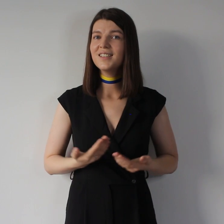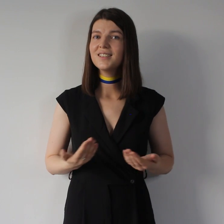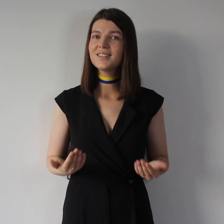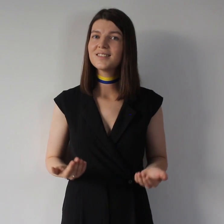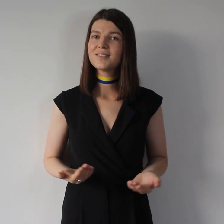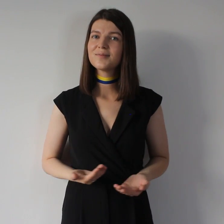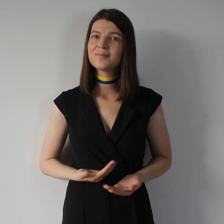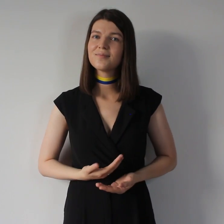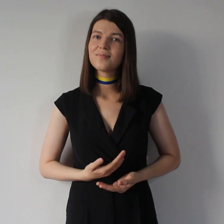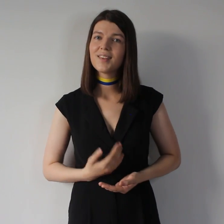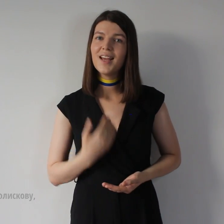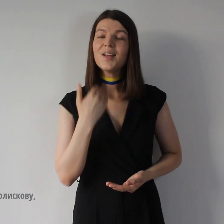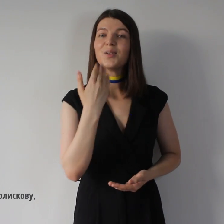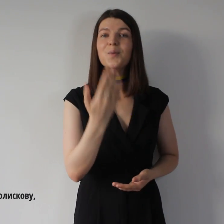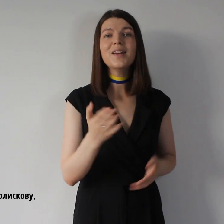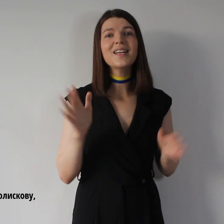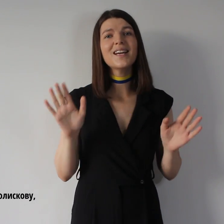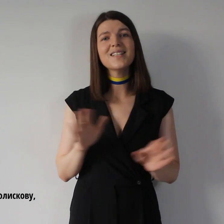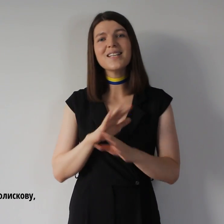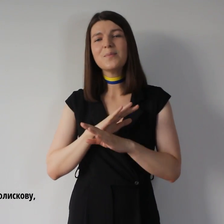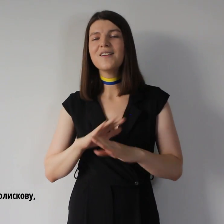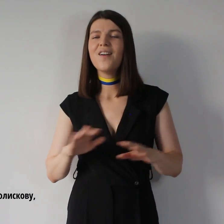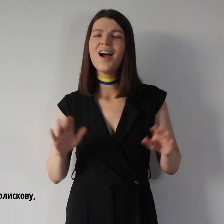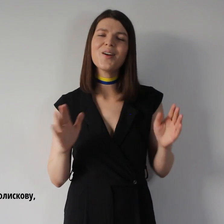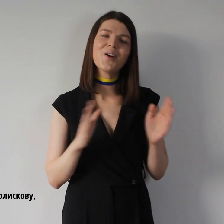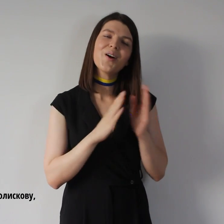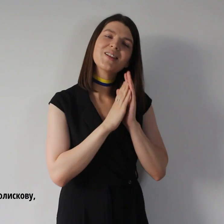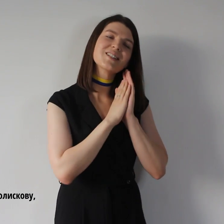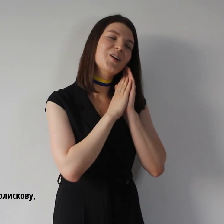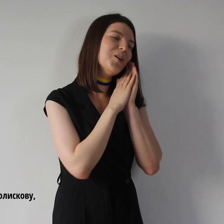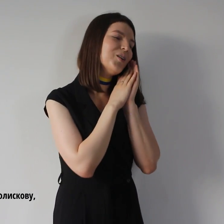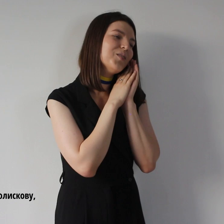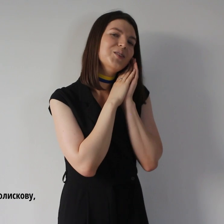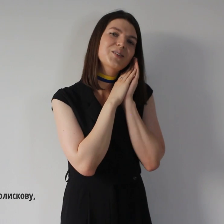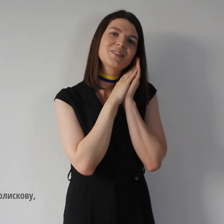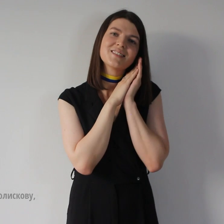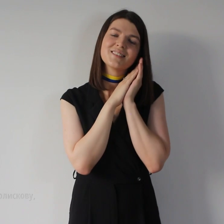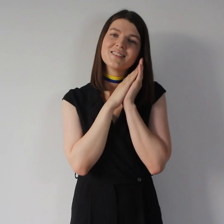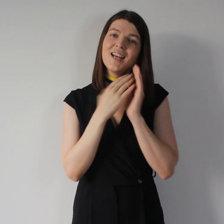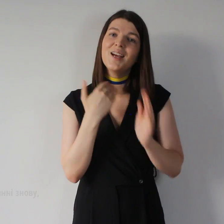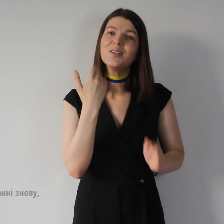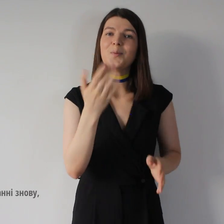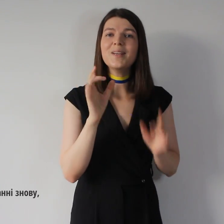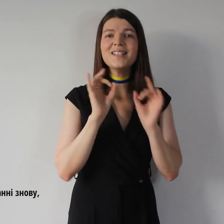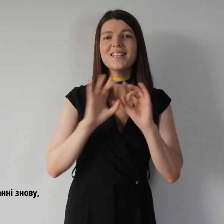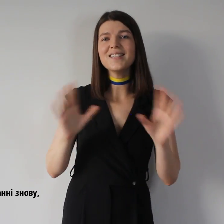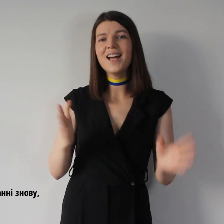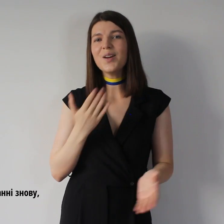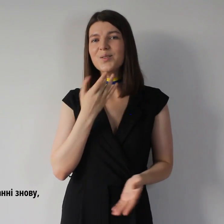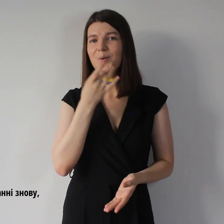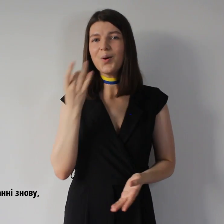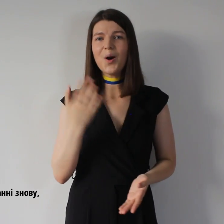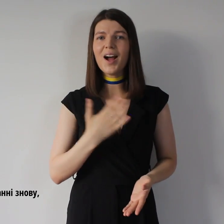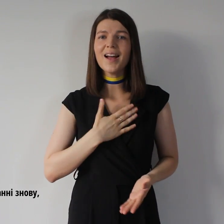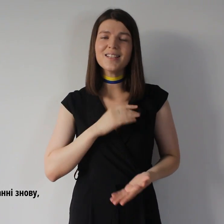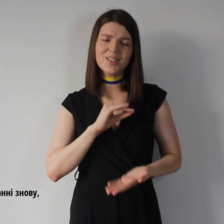Живи, тобі я заспіваю колисково Тобі зізнаюсь у коханні